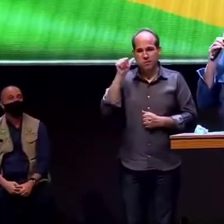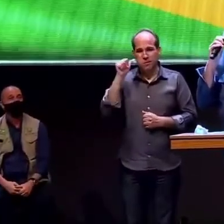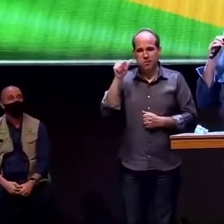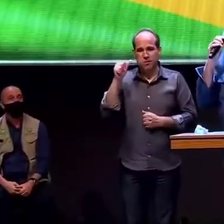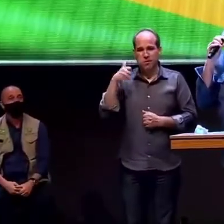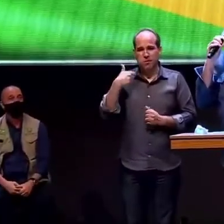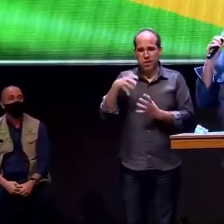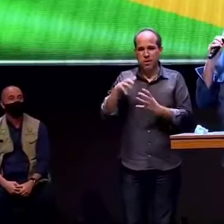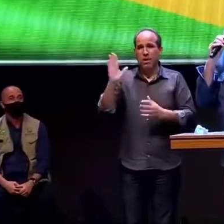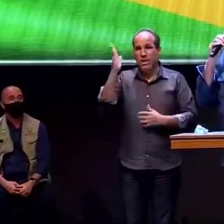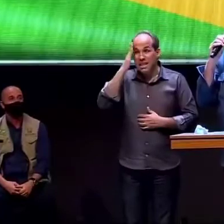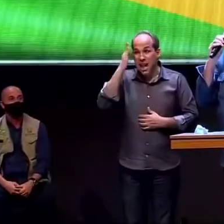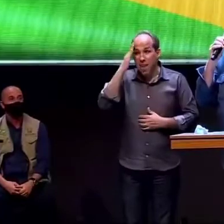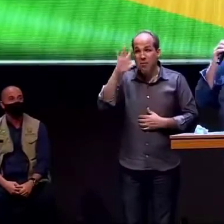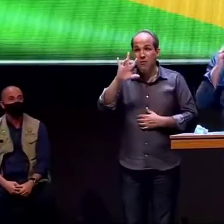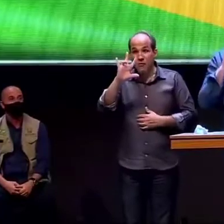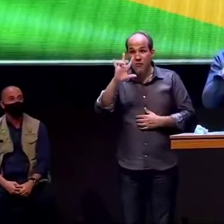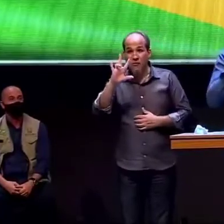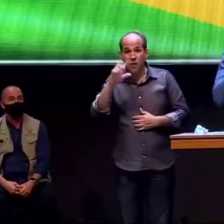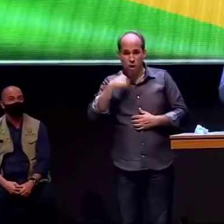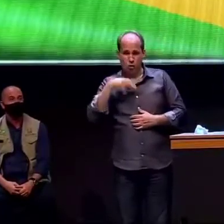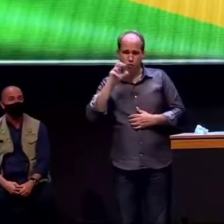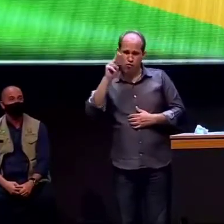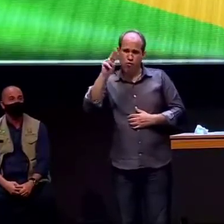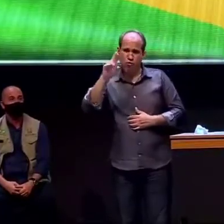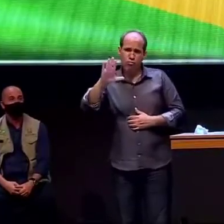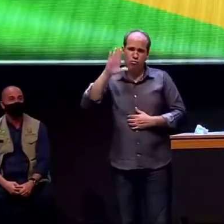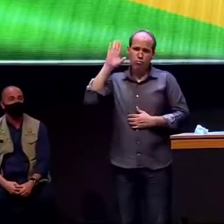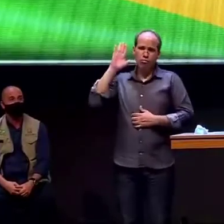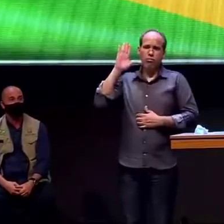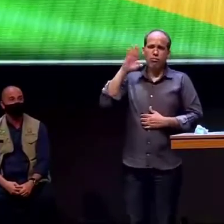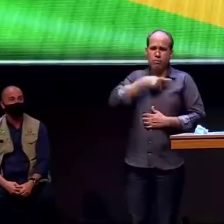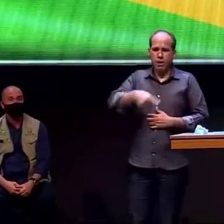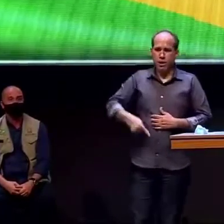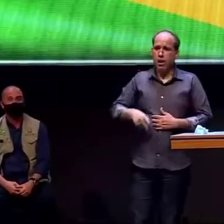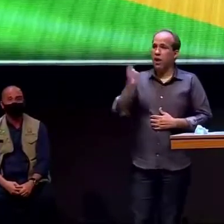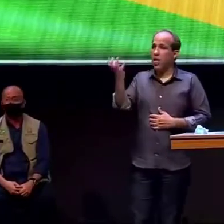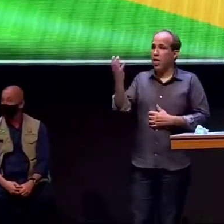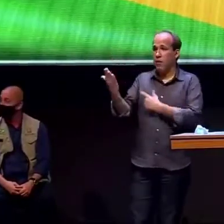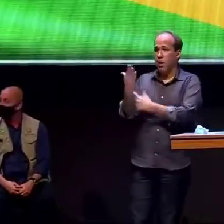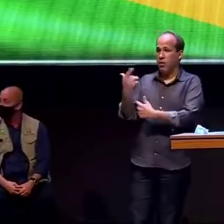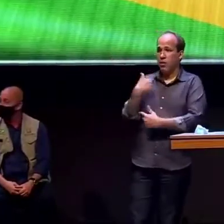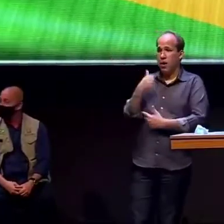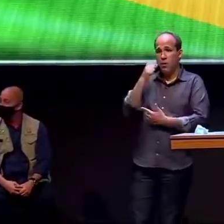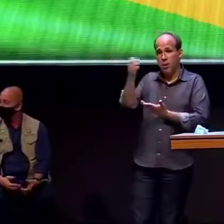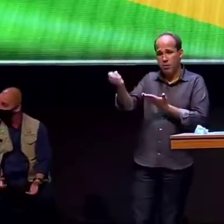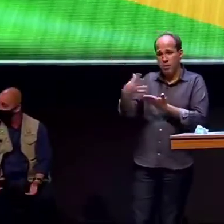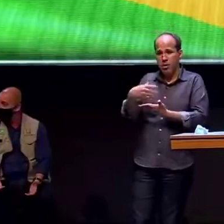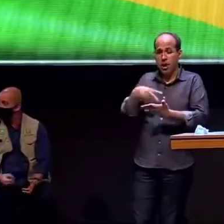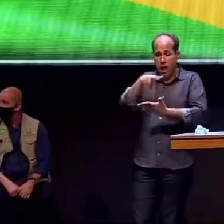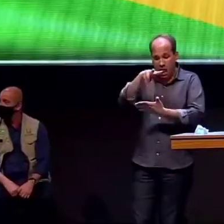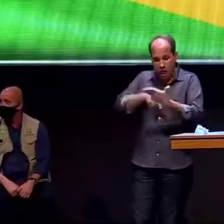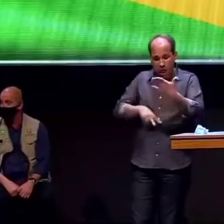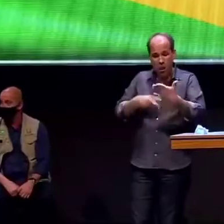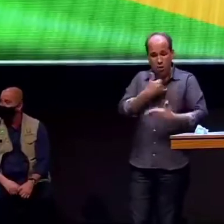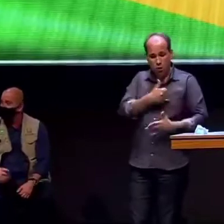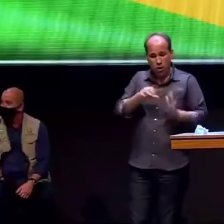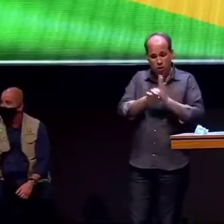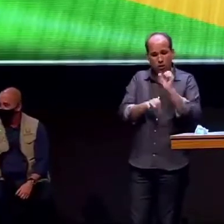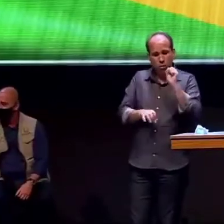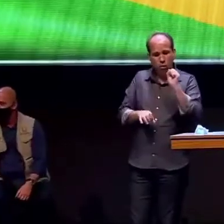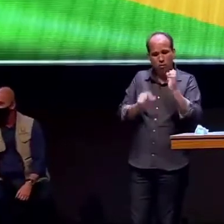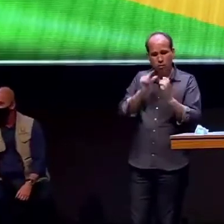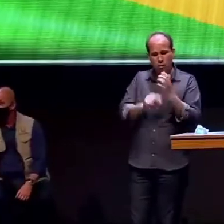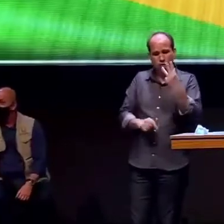ia disputar a presidência ele falou queria me ajudar ele falou leia João 8.32 eu fui lá leio João 8.35 esse